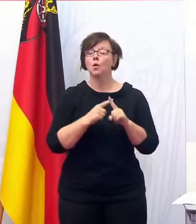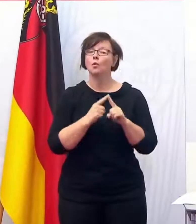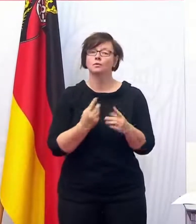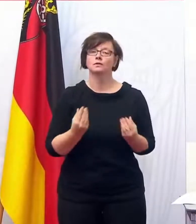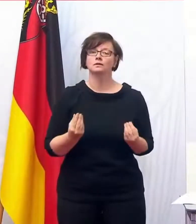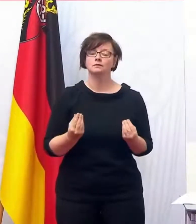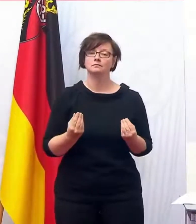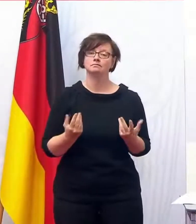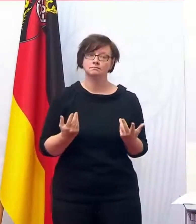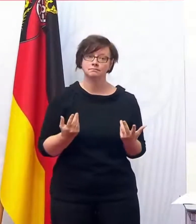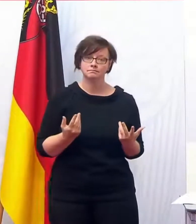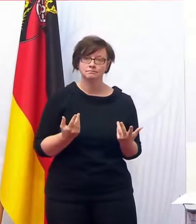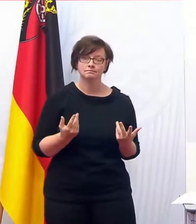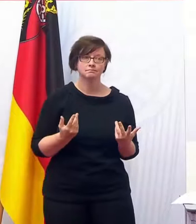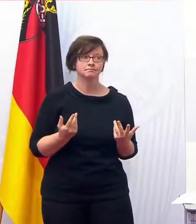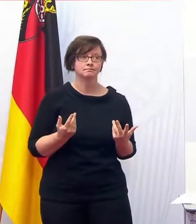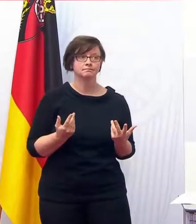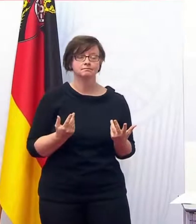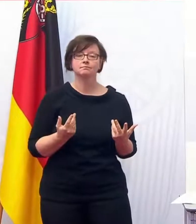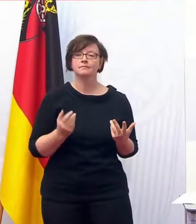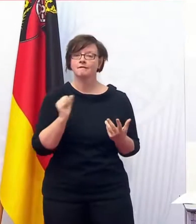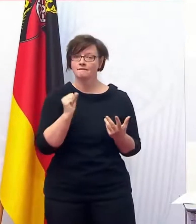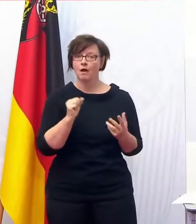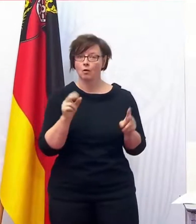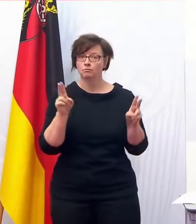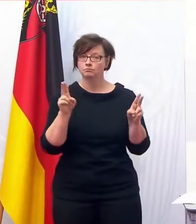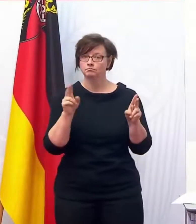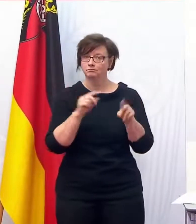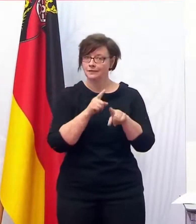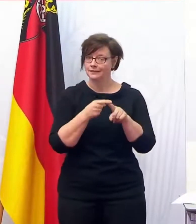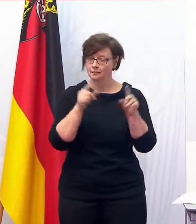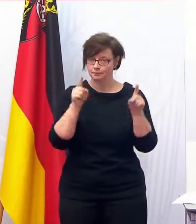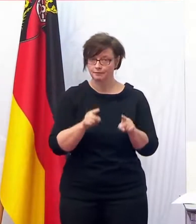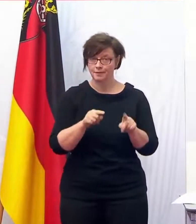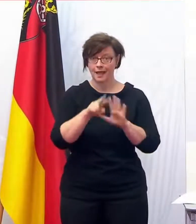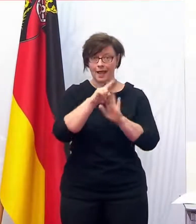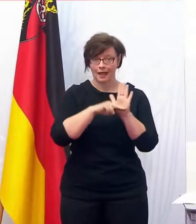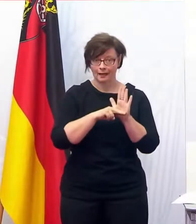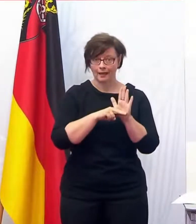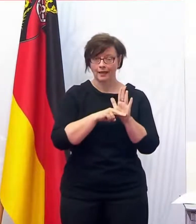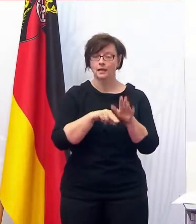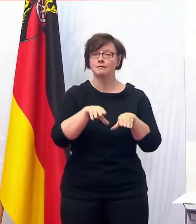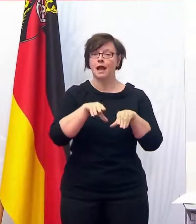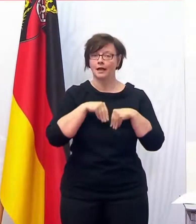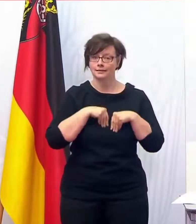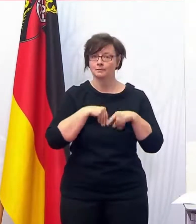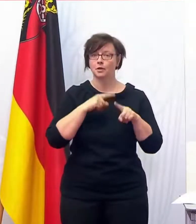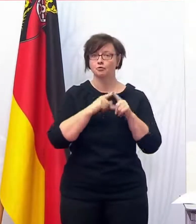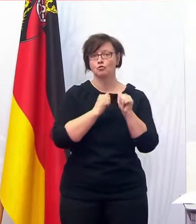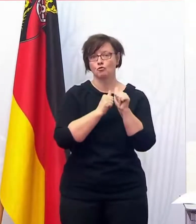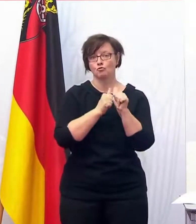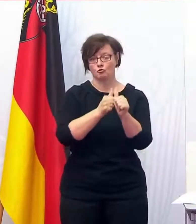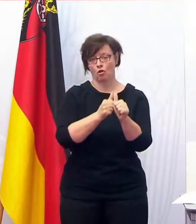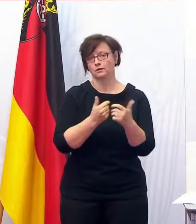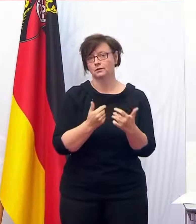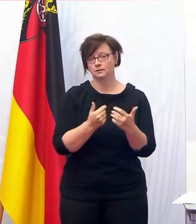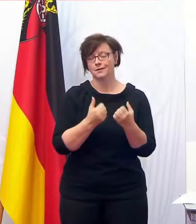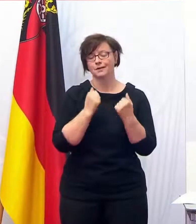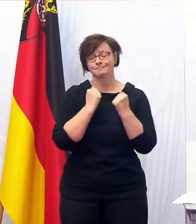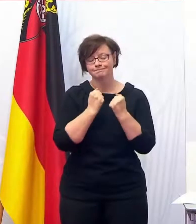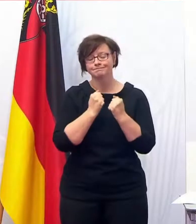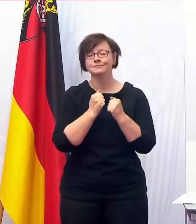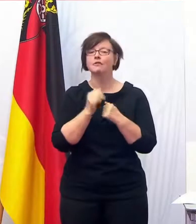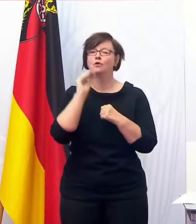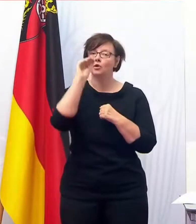natürlich davon, dass Menschen sich auch an die Regeln gehalten haben und sie akzeptiert haben in der Vergangenheit. Und ich kann nur appellieren, dass es auch für die Zukunft